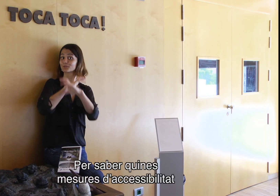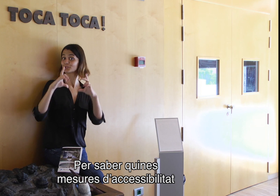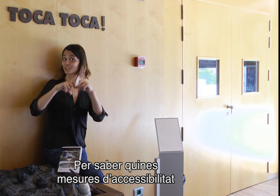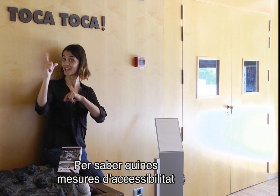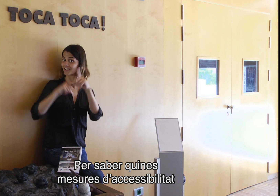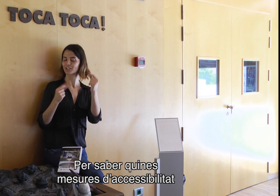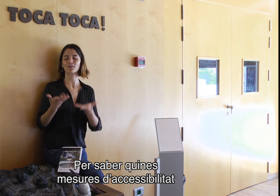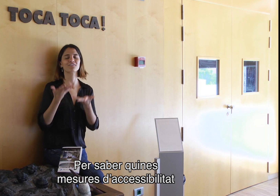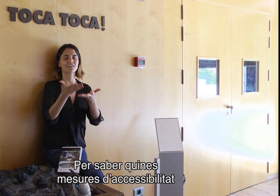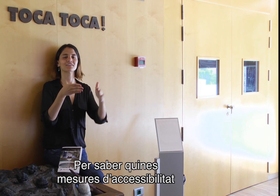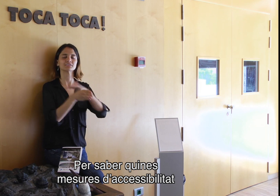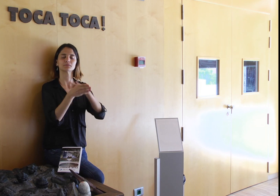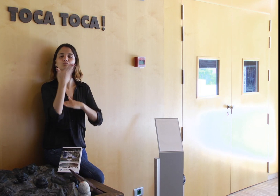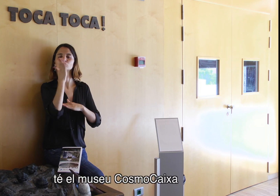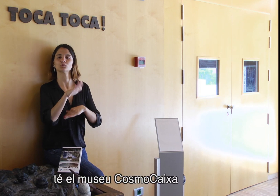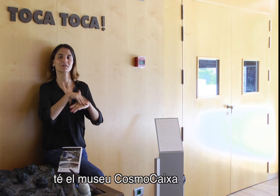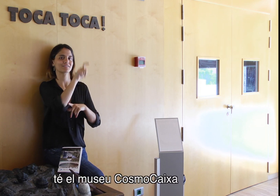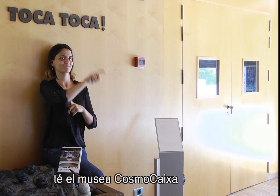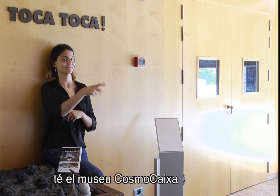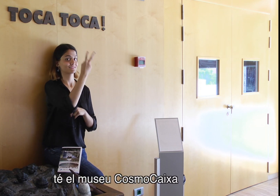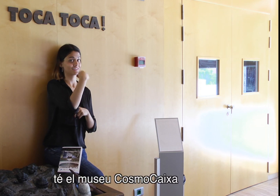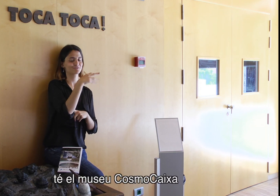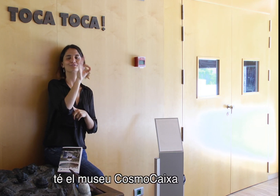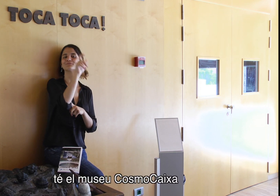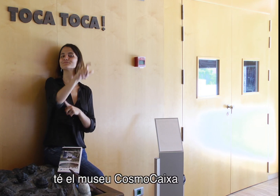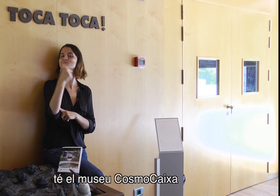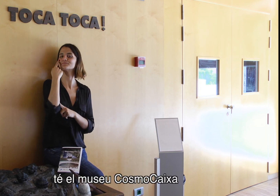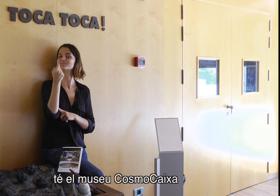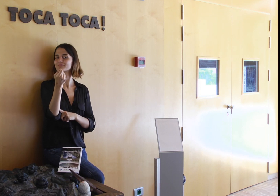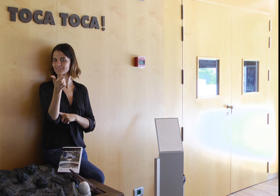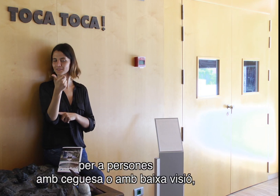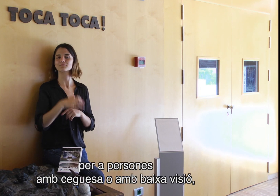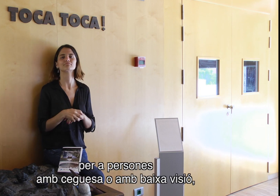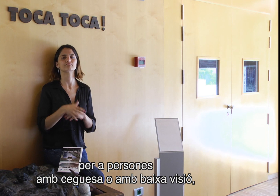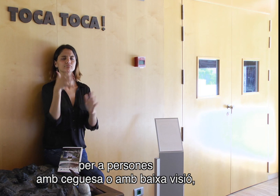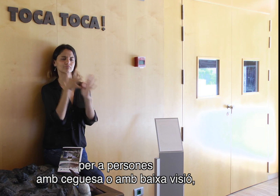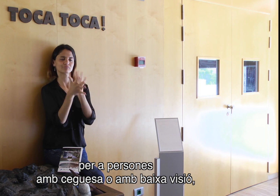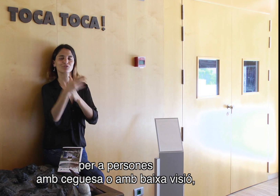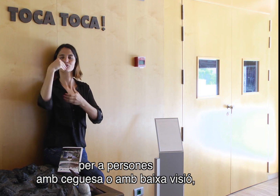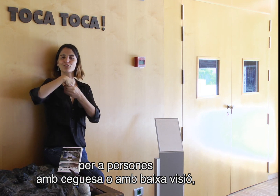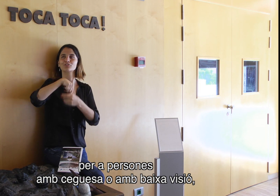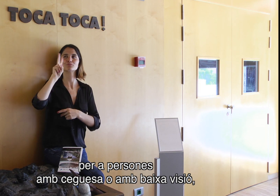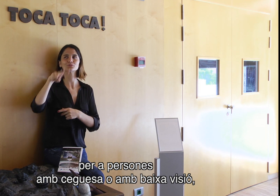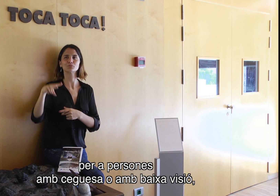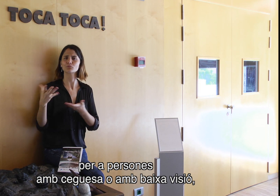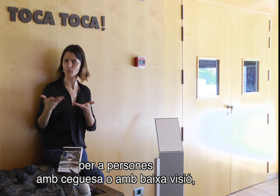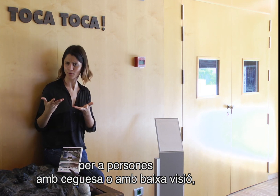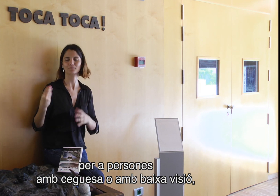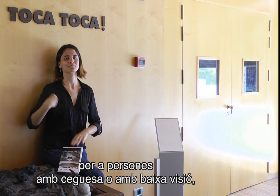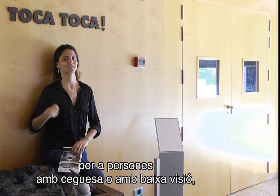Per saber quines mesures d'accessibilitat té el Museu Cosmocaixa per a persones amb ceguesa o baixa visió, s'ha elaborat aquest